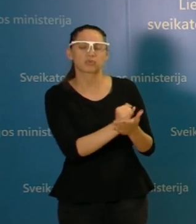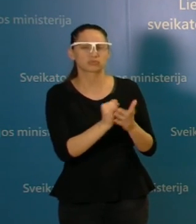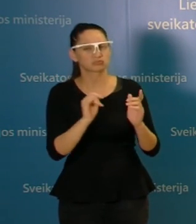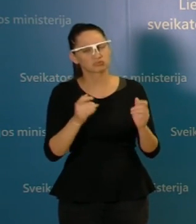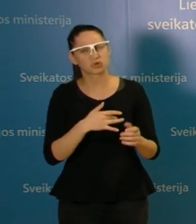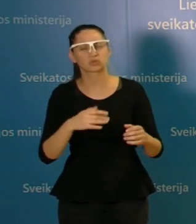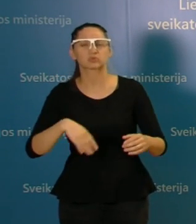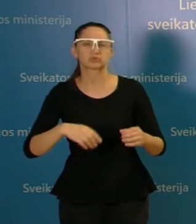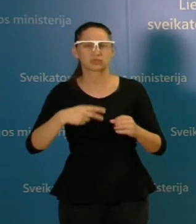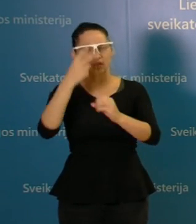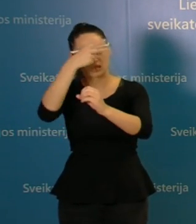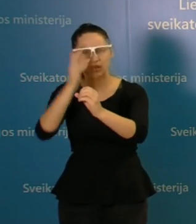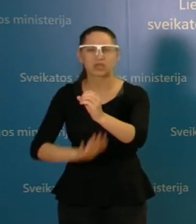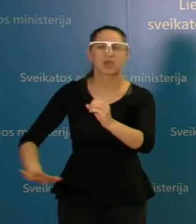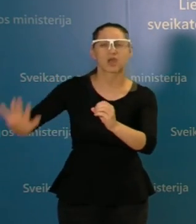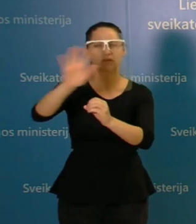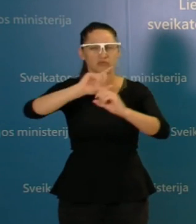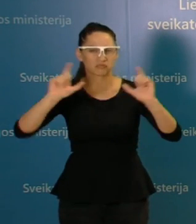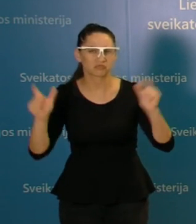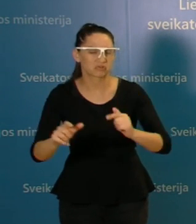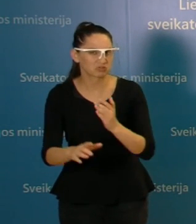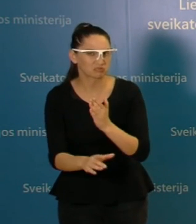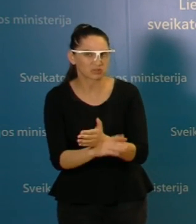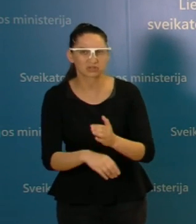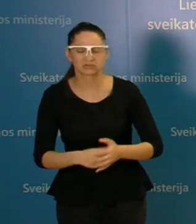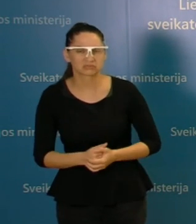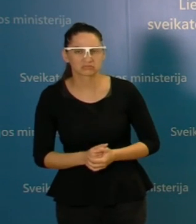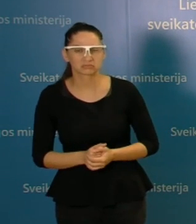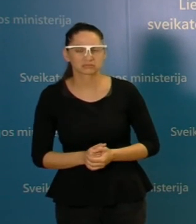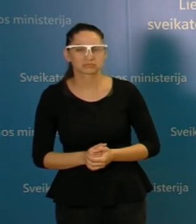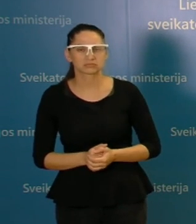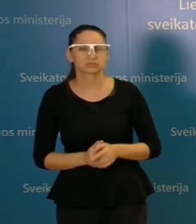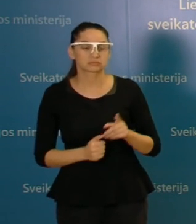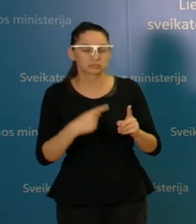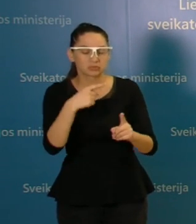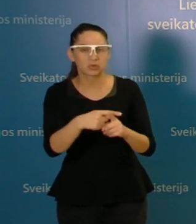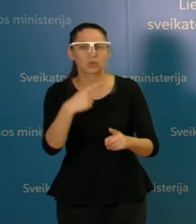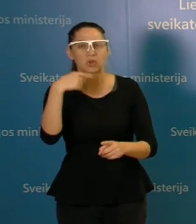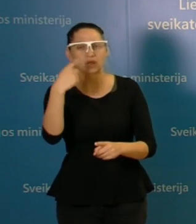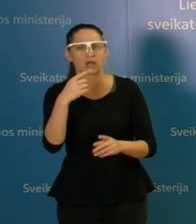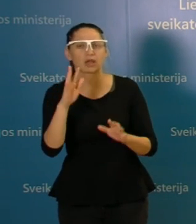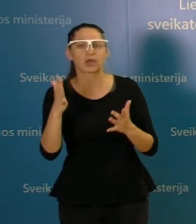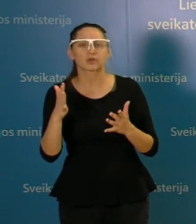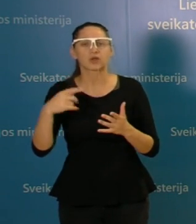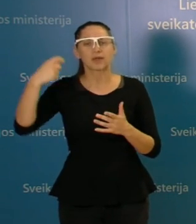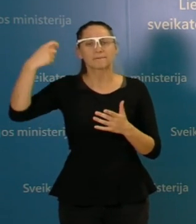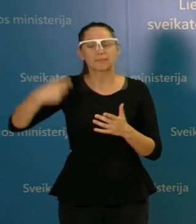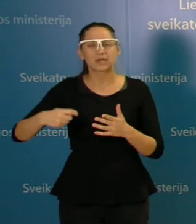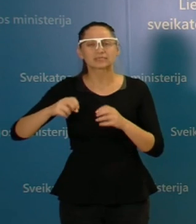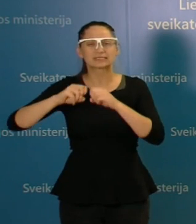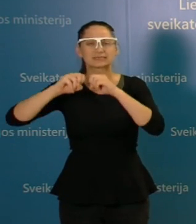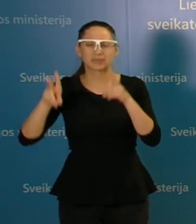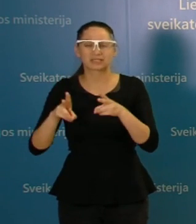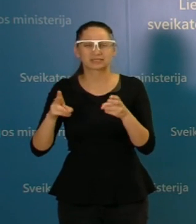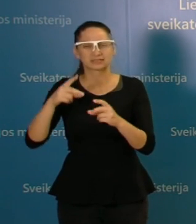lygmenių įvesti kažkokį rybojimą. Ir tą metą jūs minėjot, kad kažkokiu praktiniu sprendimu tą prezidentūros steigiama